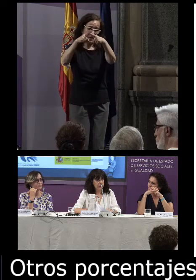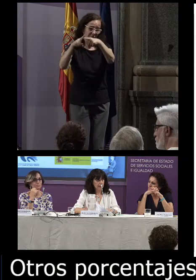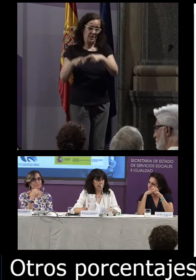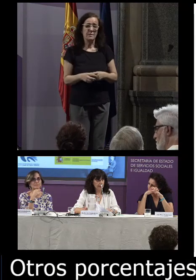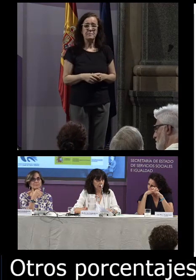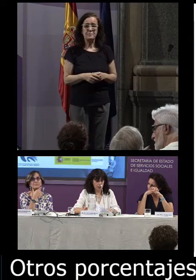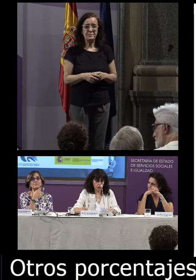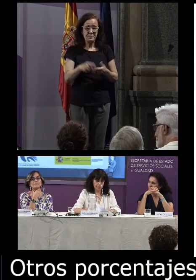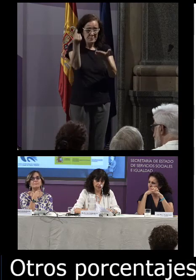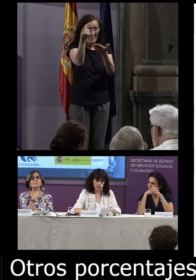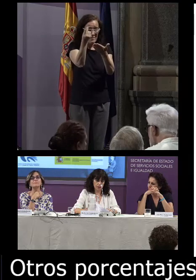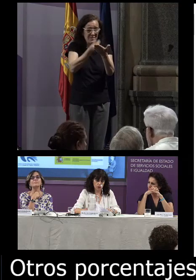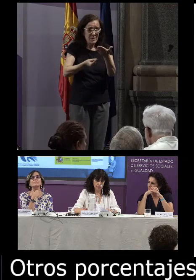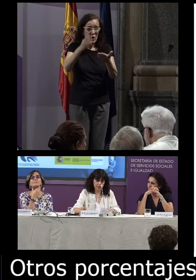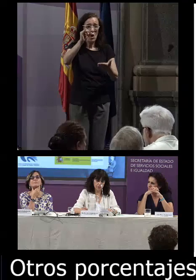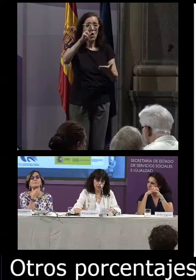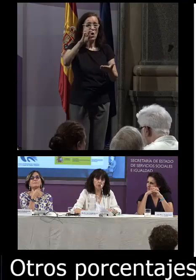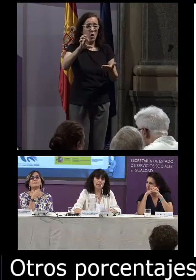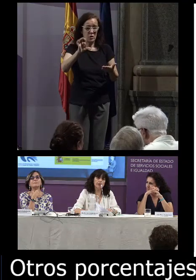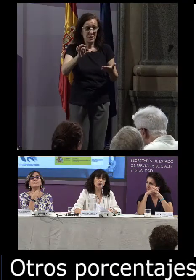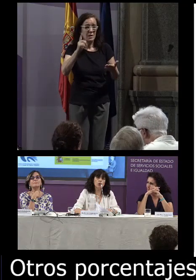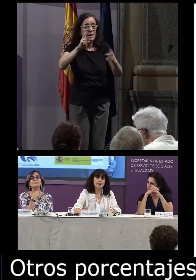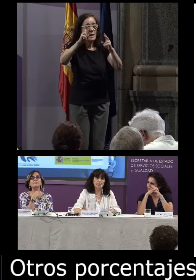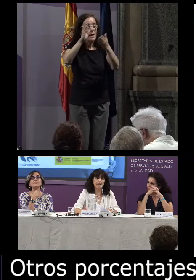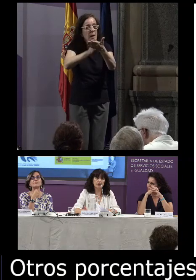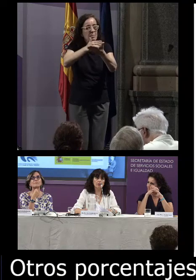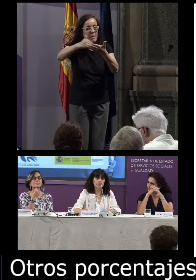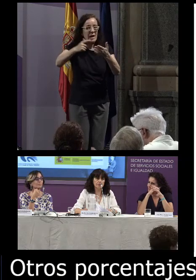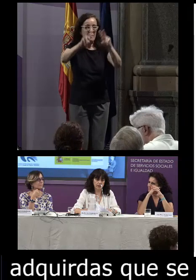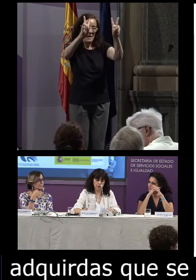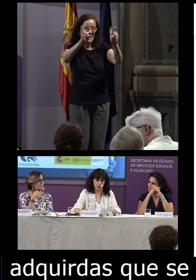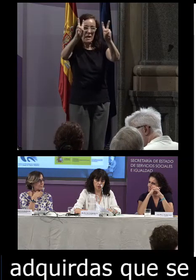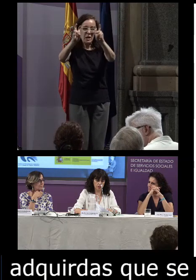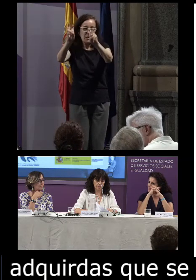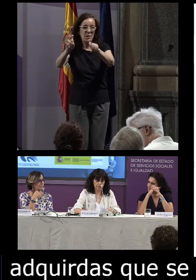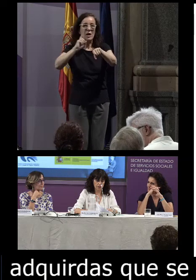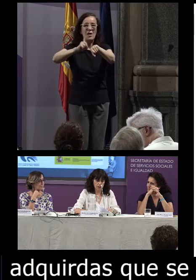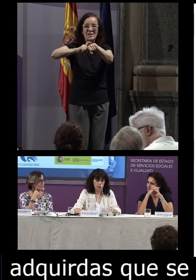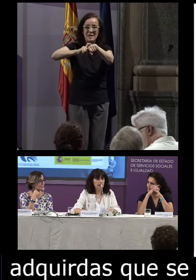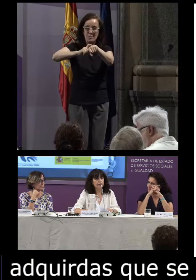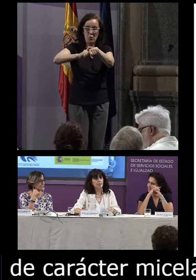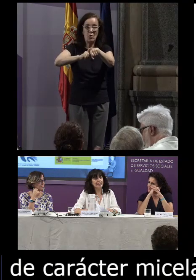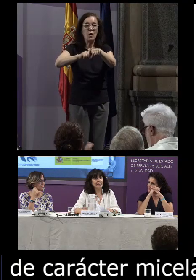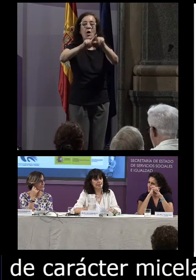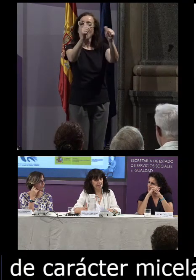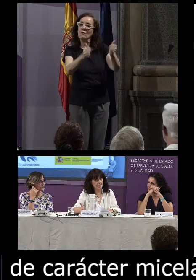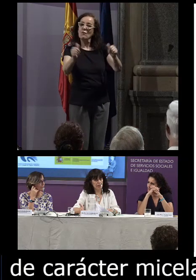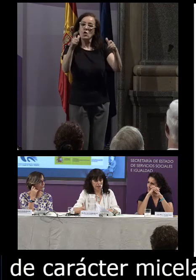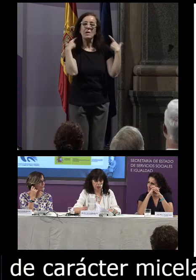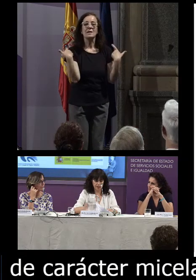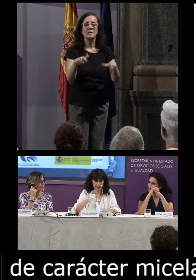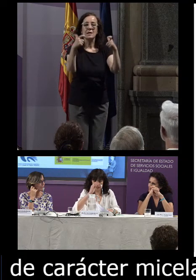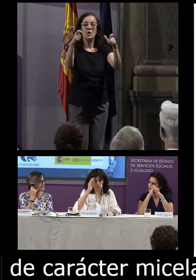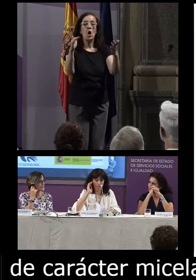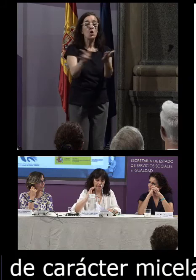el diseño del corpus contempla también los parámetros temático y tipológico las formas se clasifican